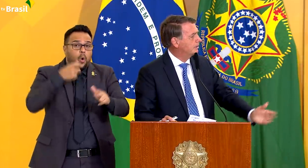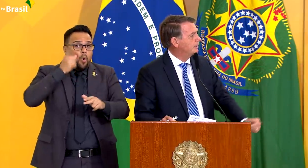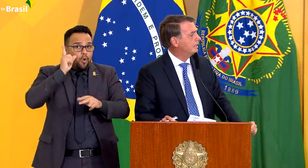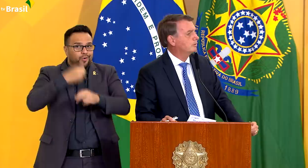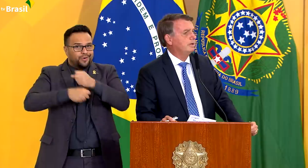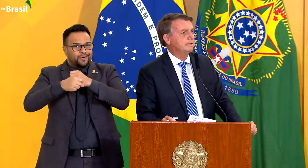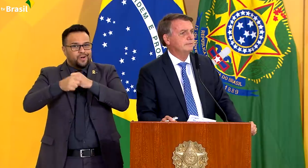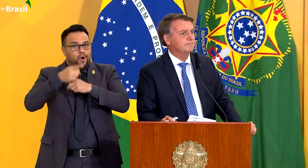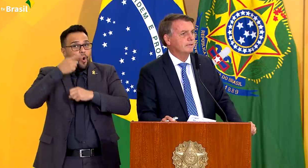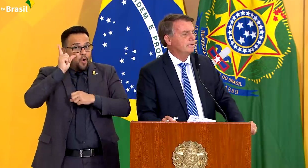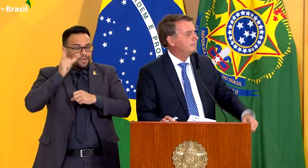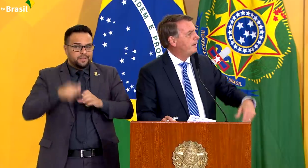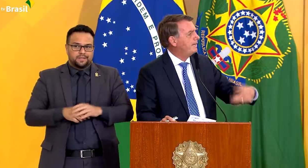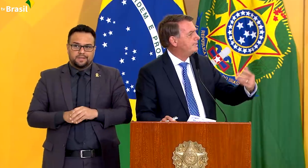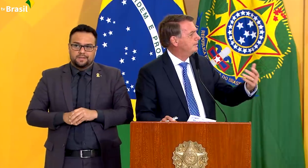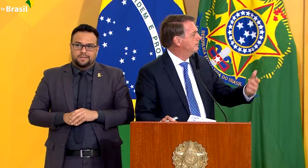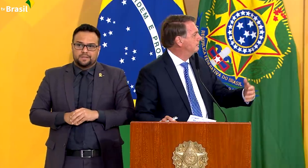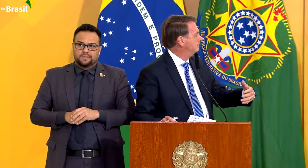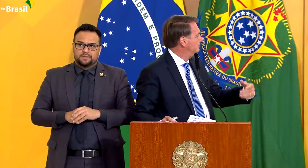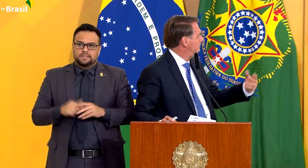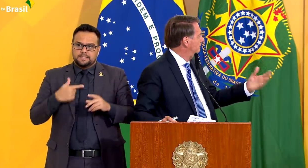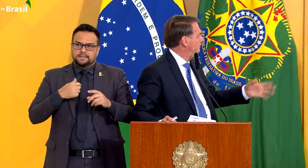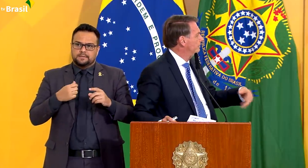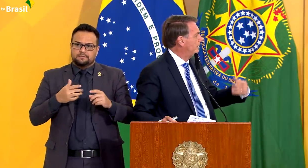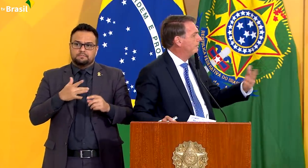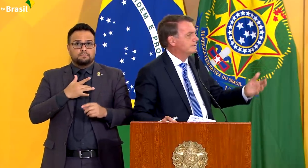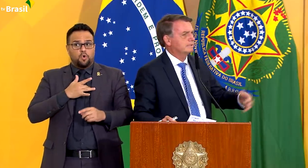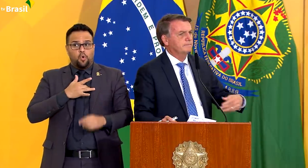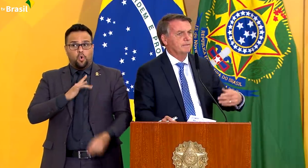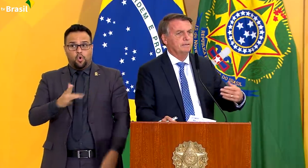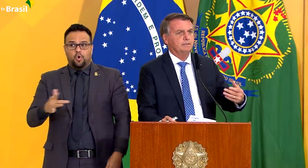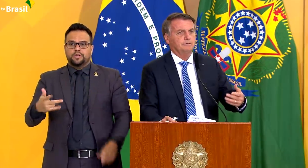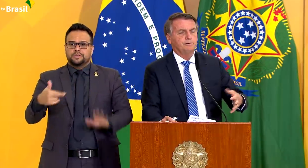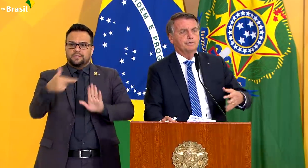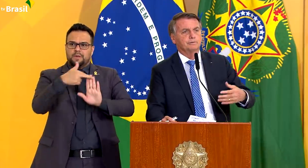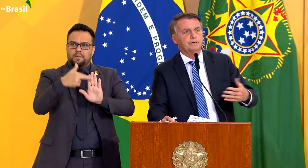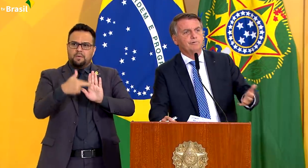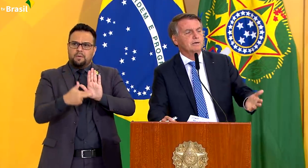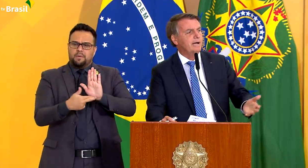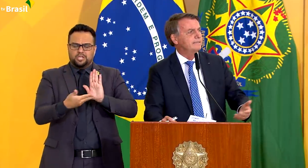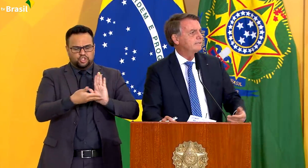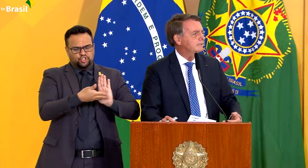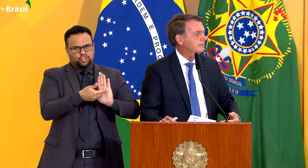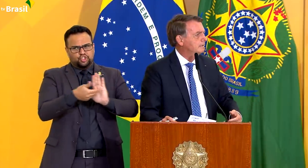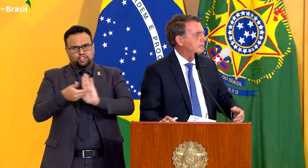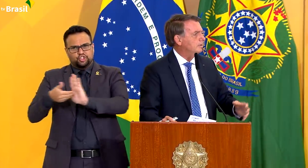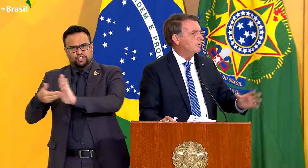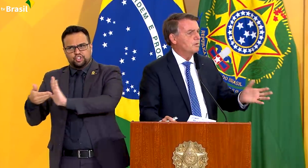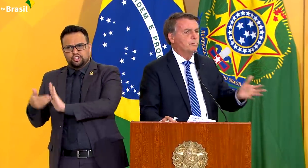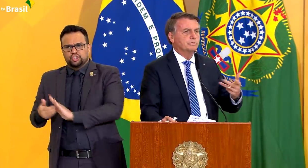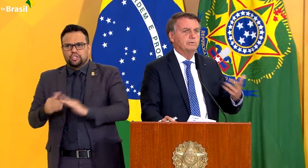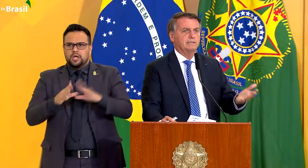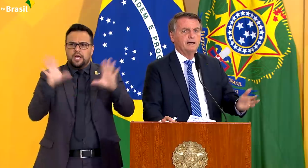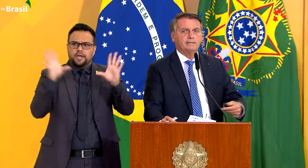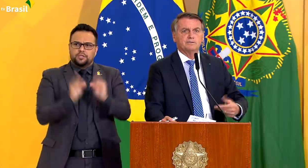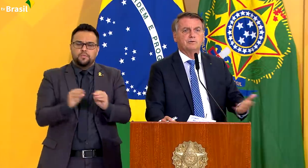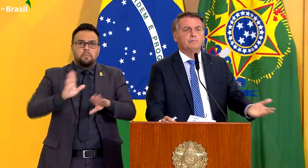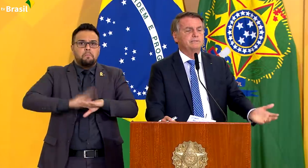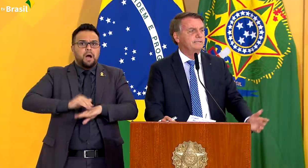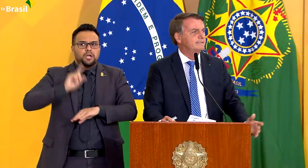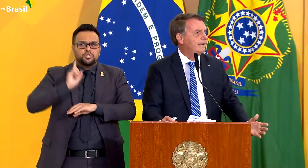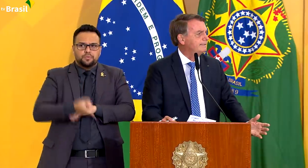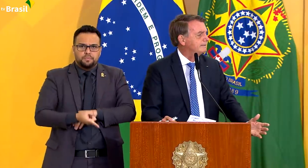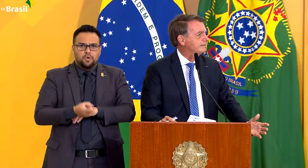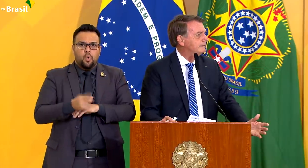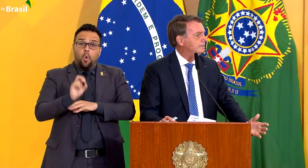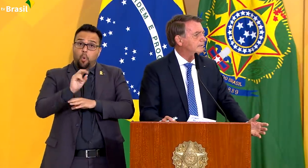desreglamentando muita coisa, mais de mil normas foram revogadas ou consolidadas